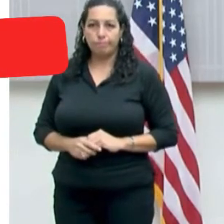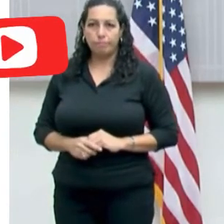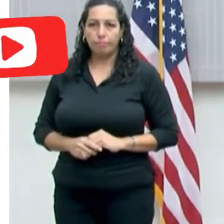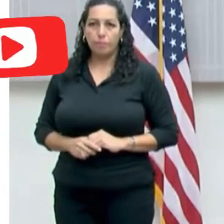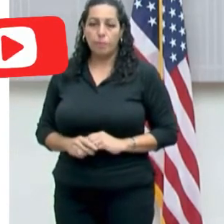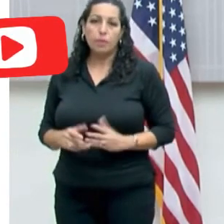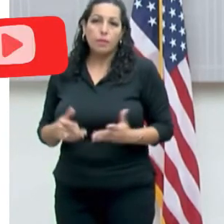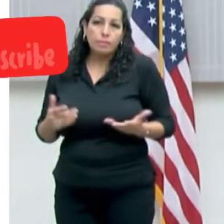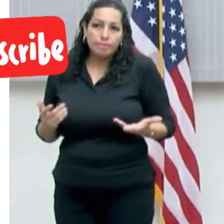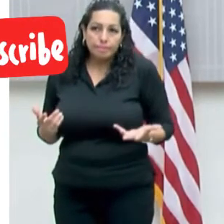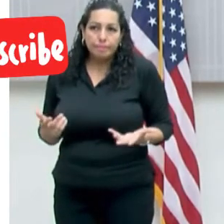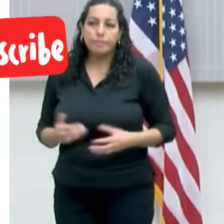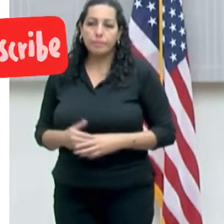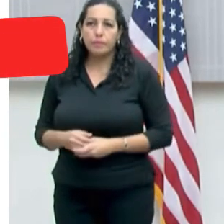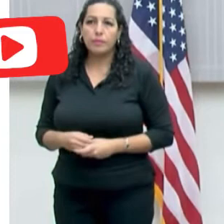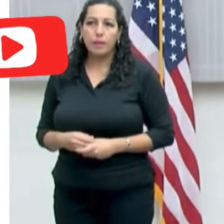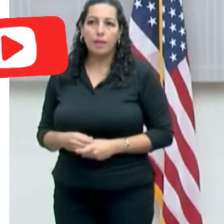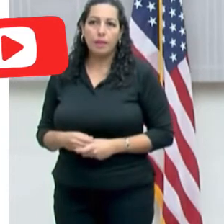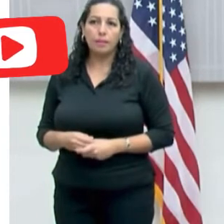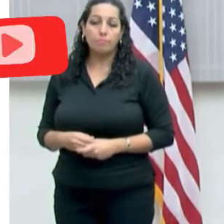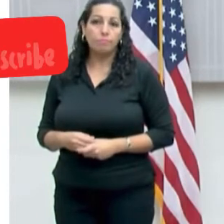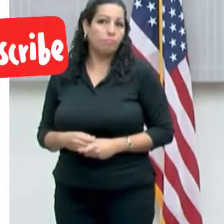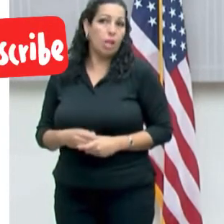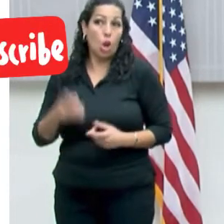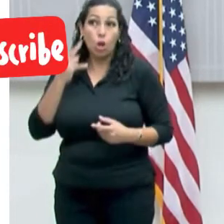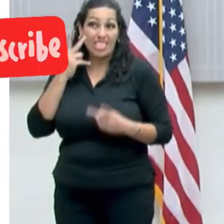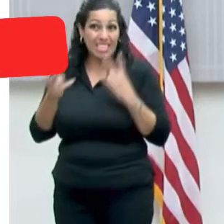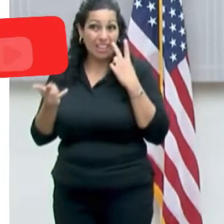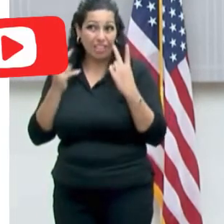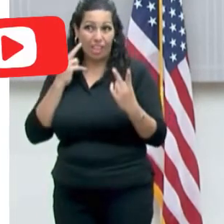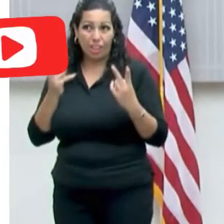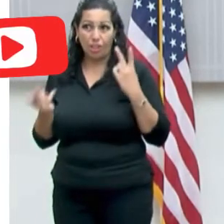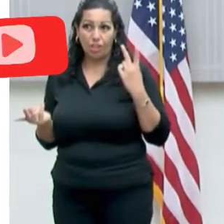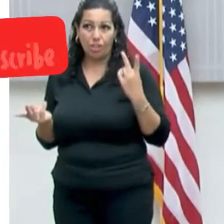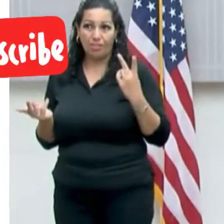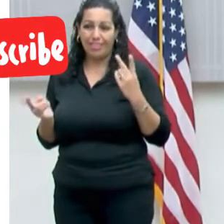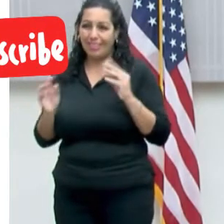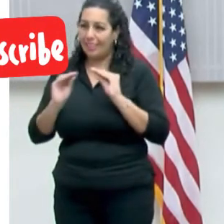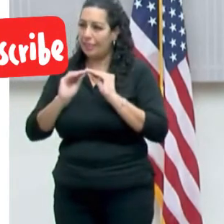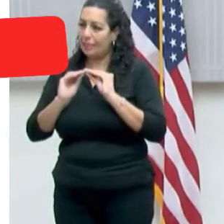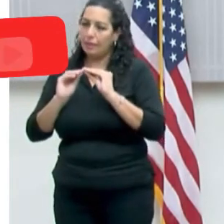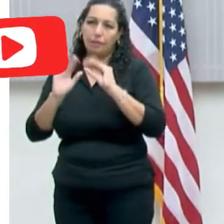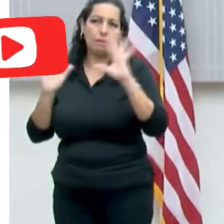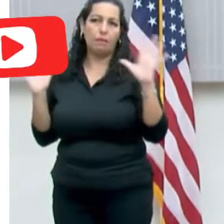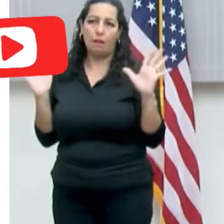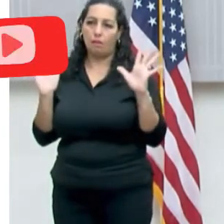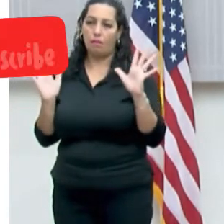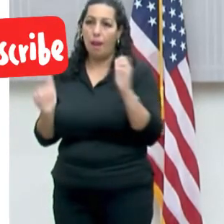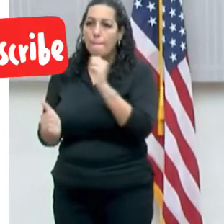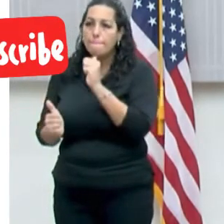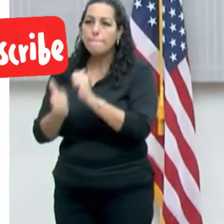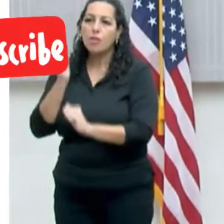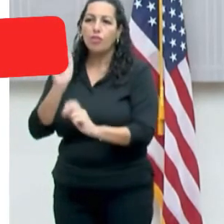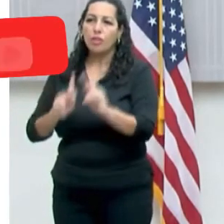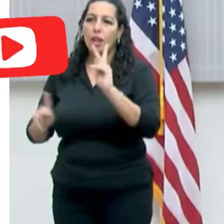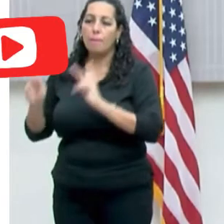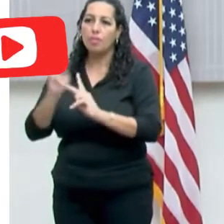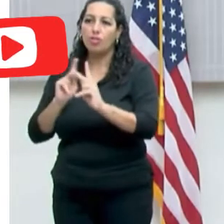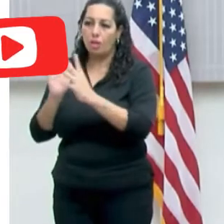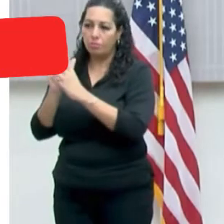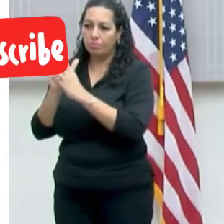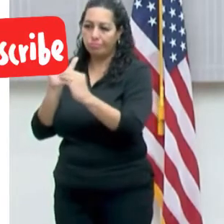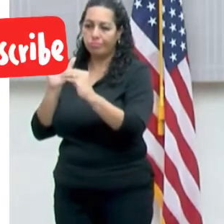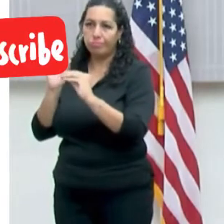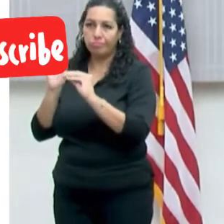Pero lo que vemos, y es innegable, es que la gran mayoría de las personas que se contagian y